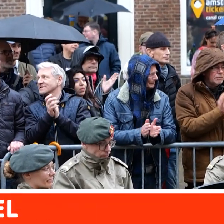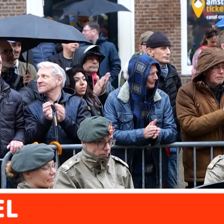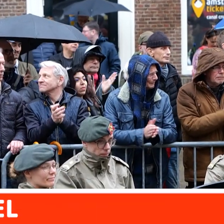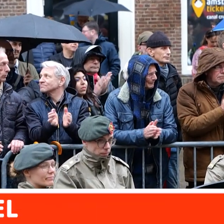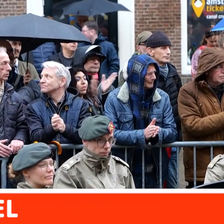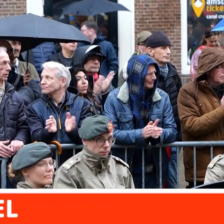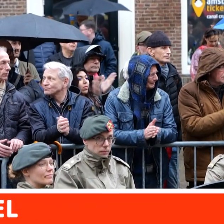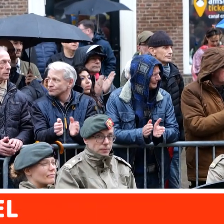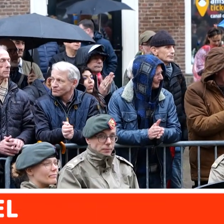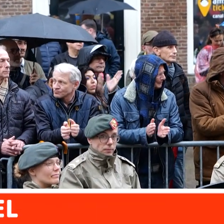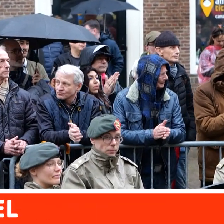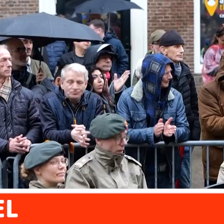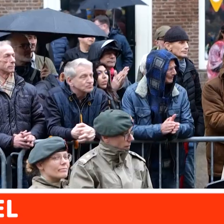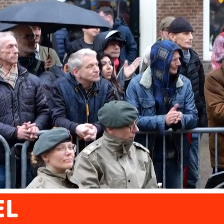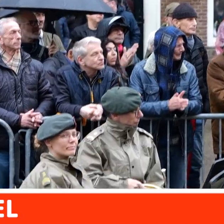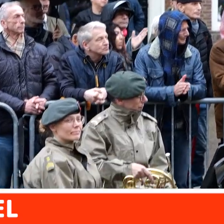APPLAUS